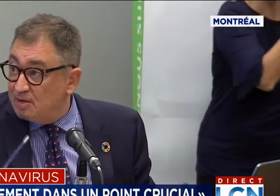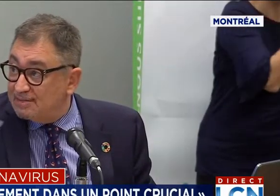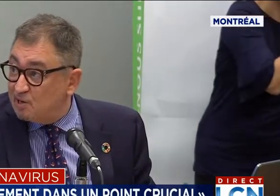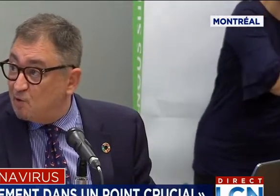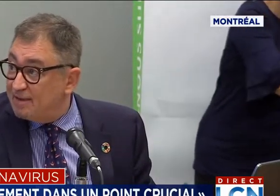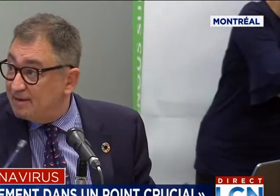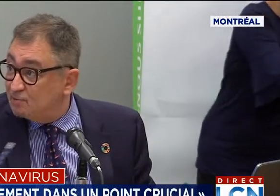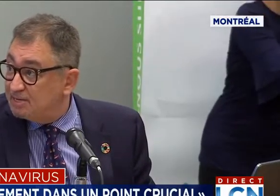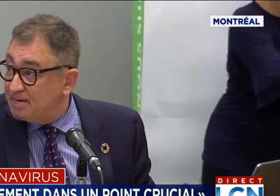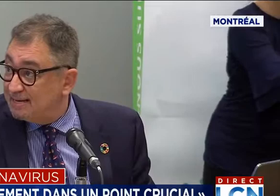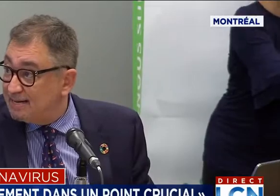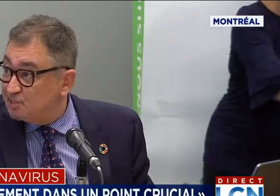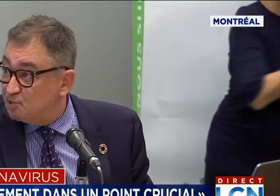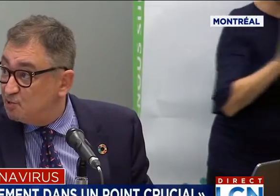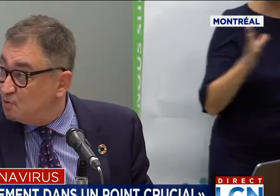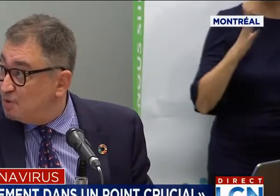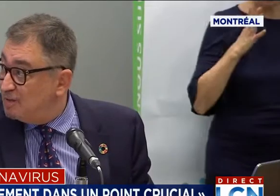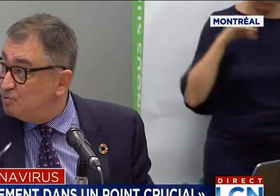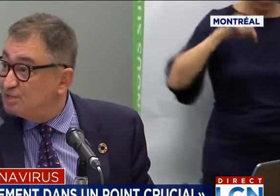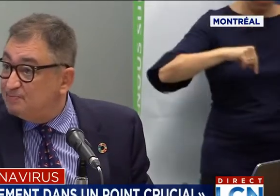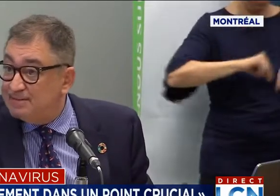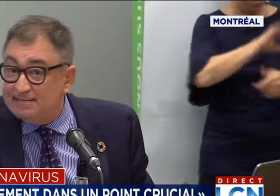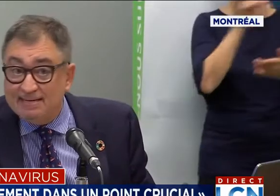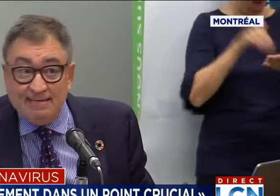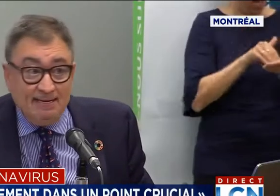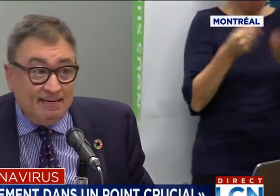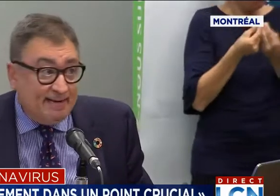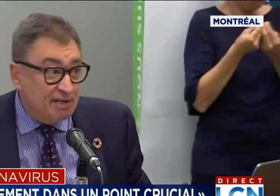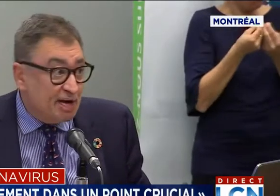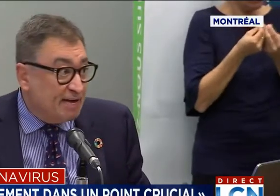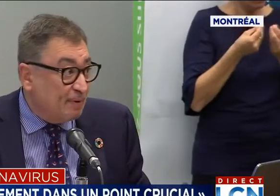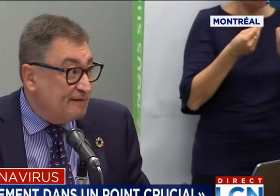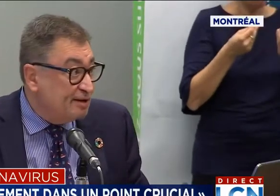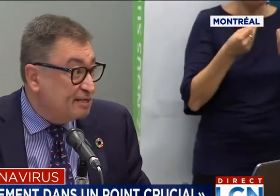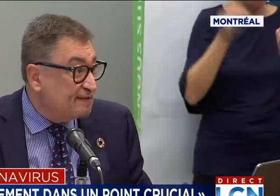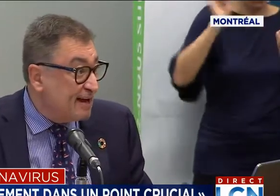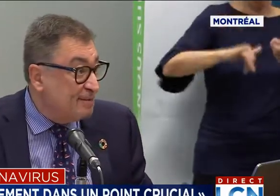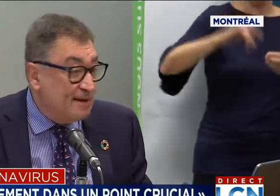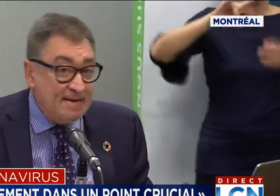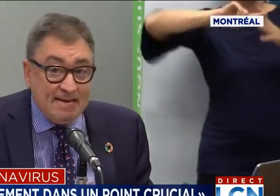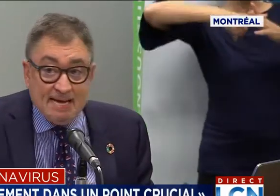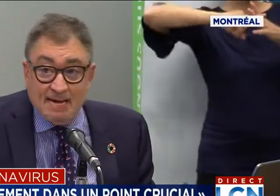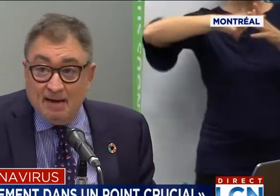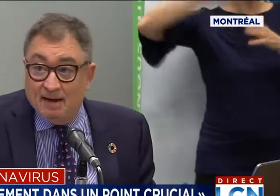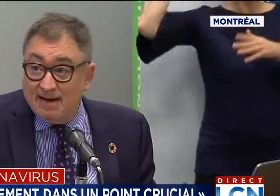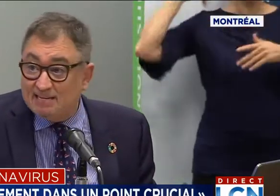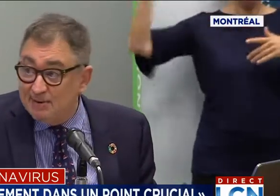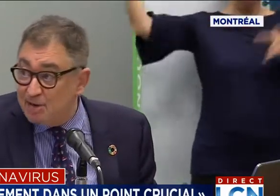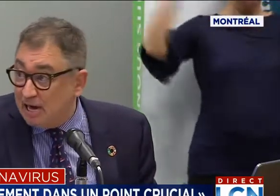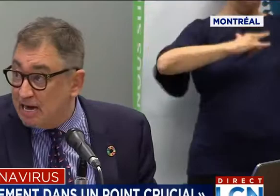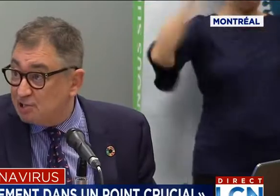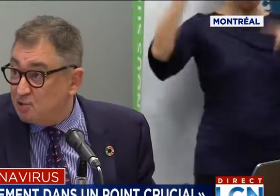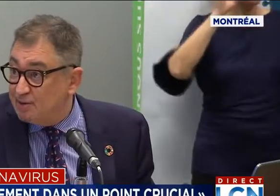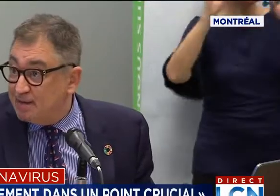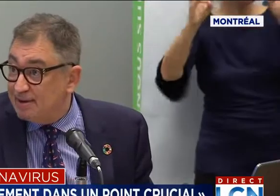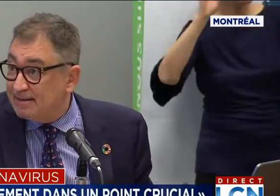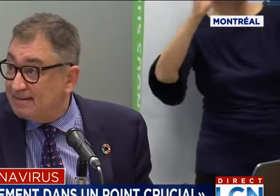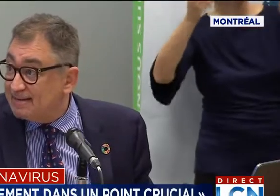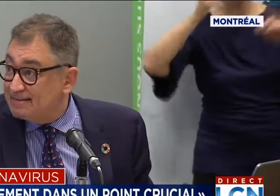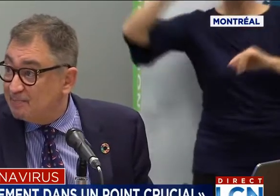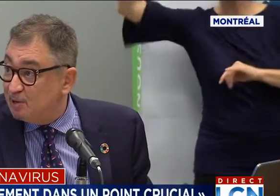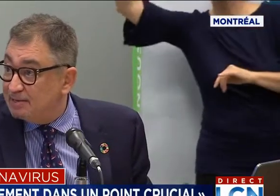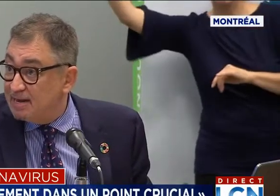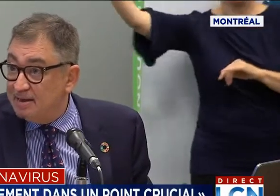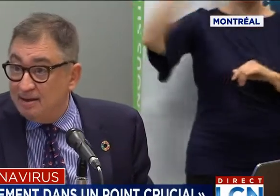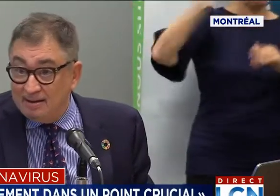ses contacts aussi internationaux, la multiplicité des gens qui proviennent de différents pays, la semaine de relâche a eu un impact